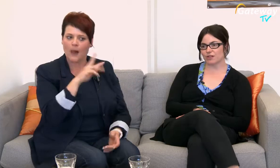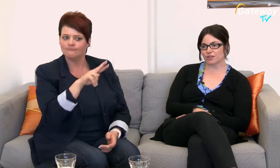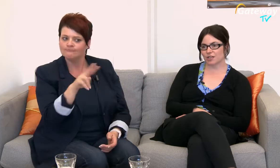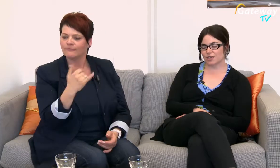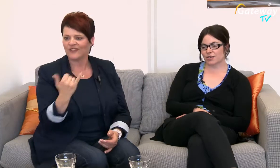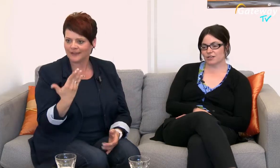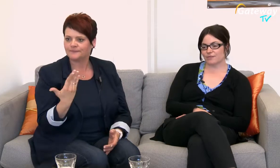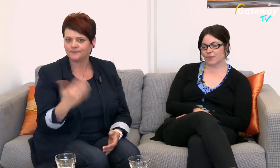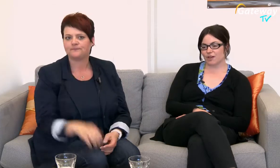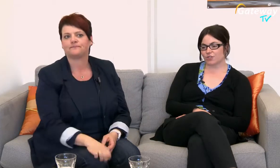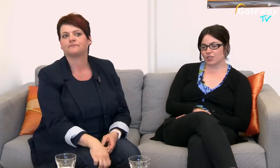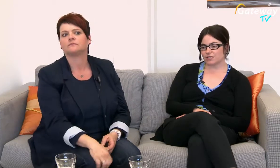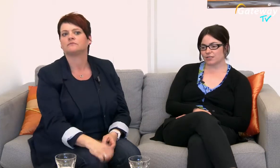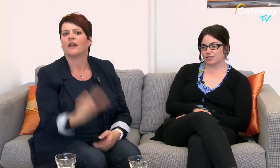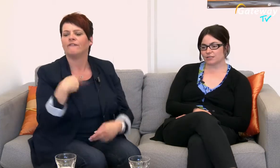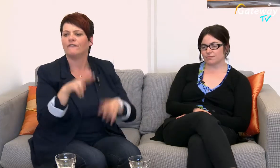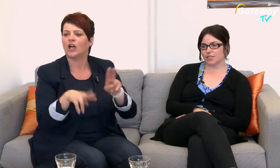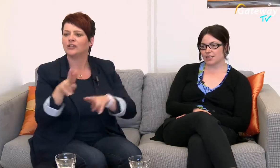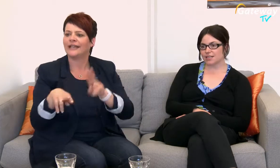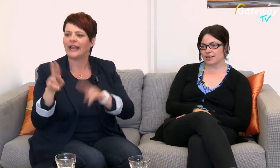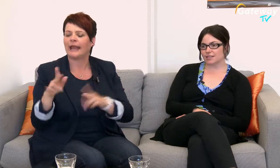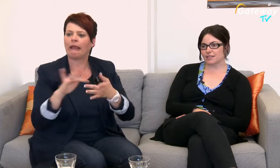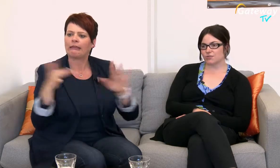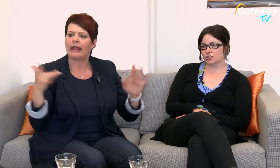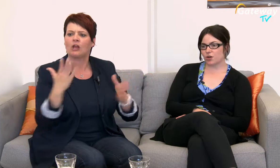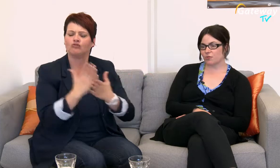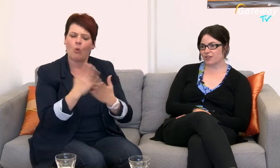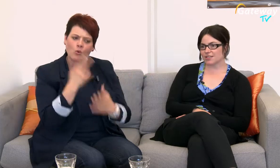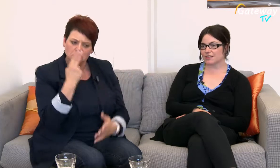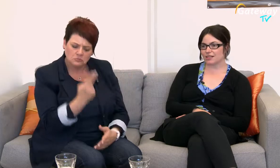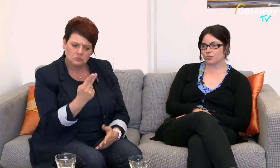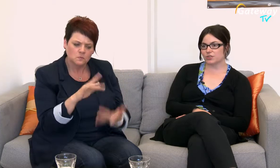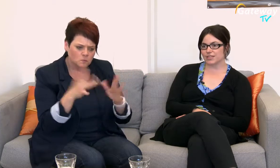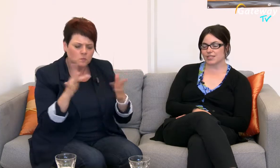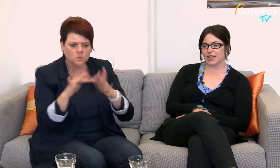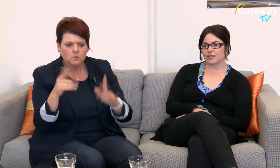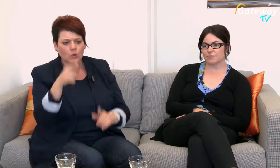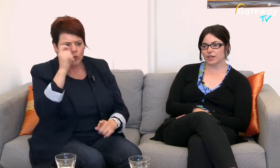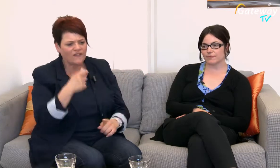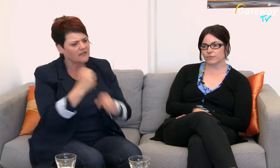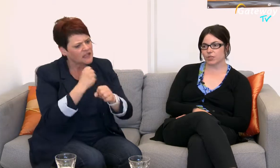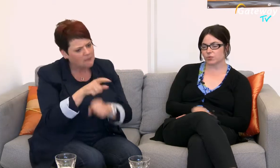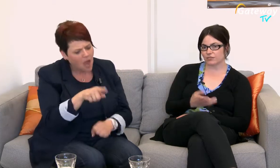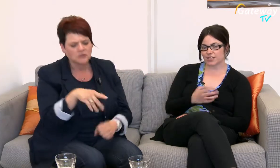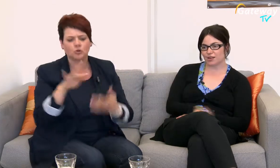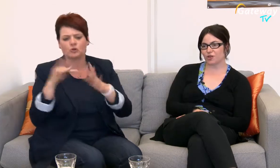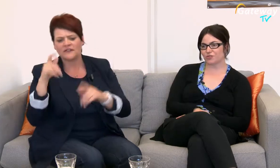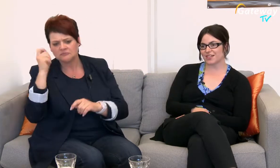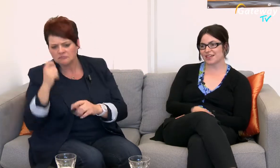auch, ja, auf verschiedene Internetseiten gehe und schaue auch mal, was andere Universitäten denn machen Natürlich war ich dann auch auf der Seite